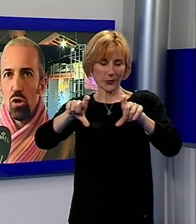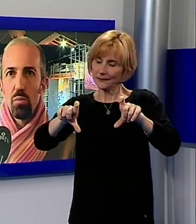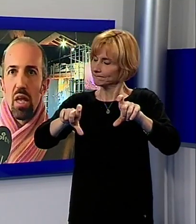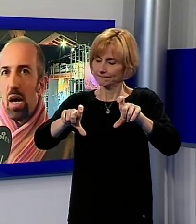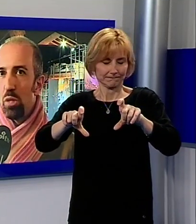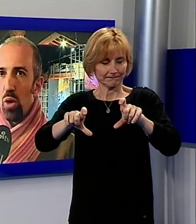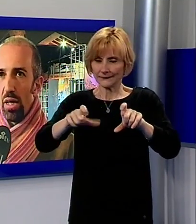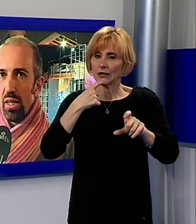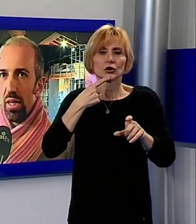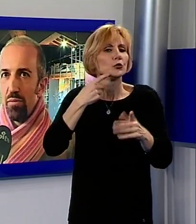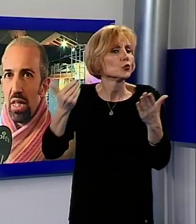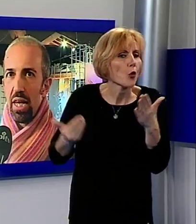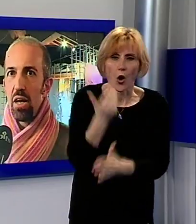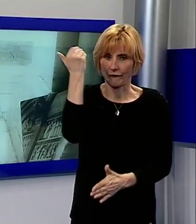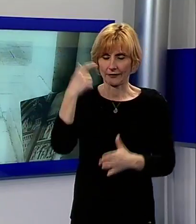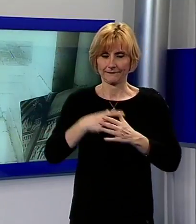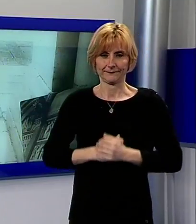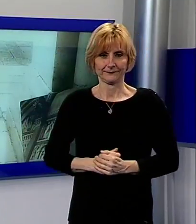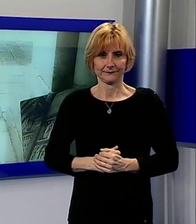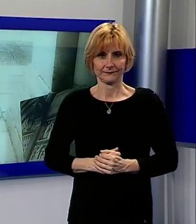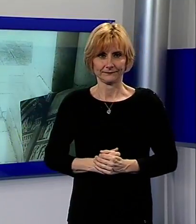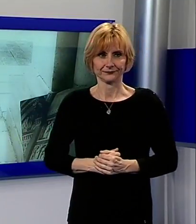di solito abituati a vedere.